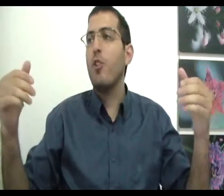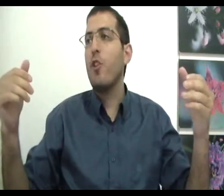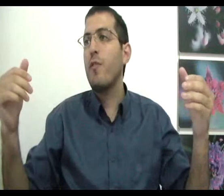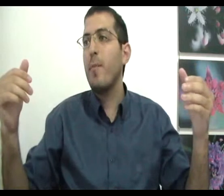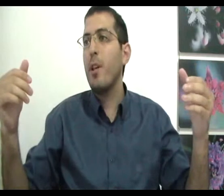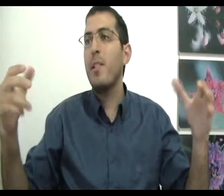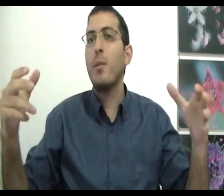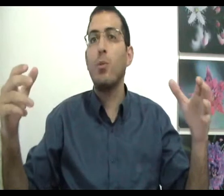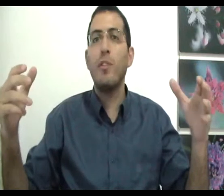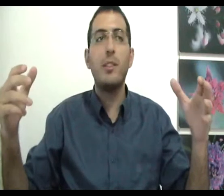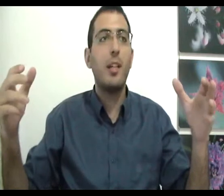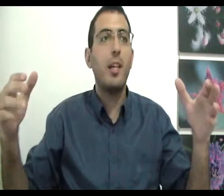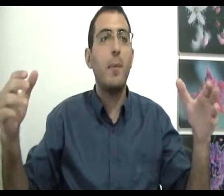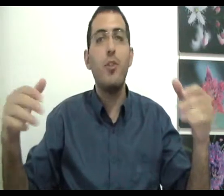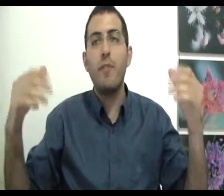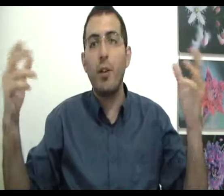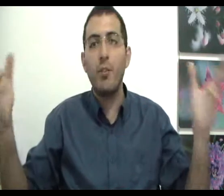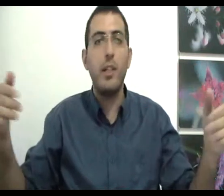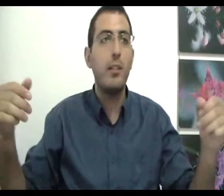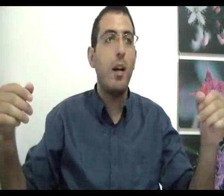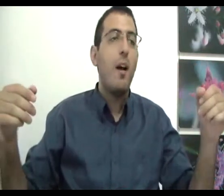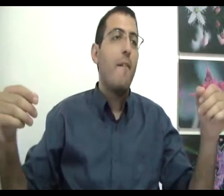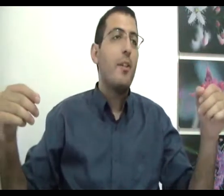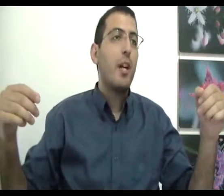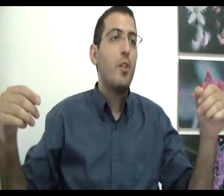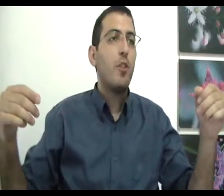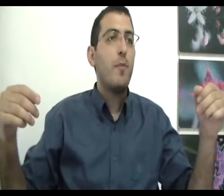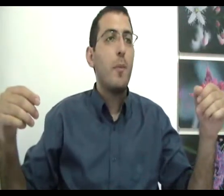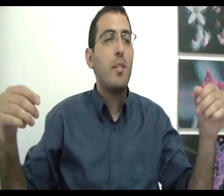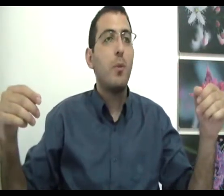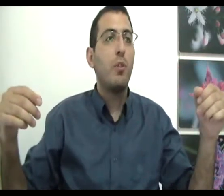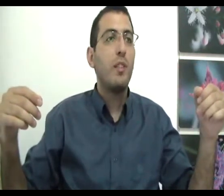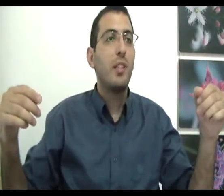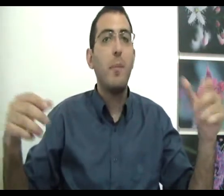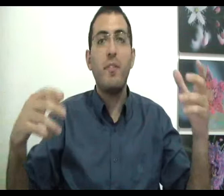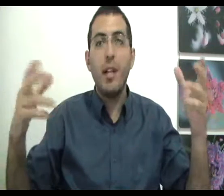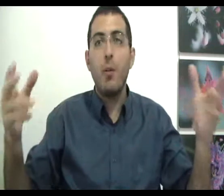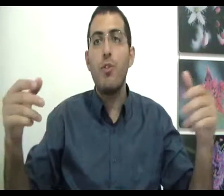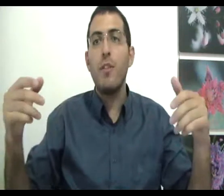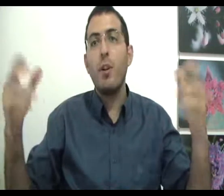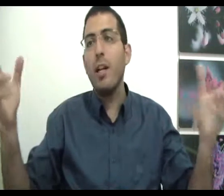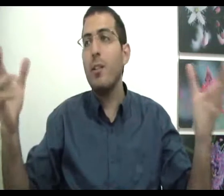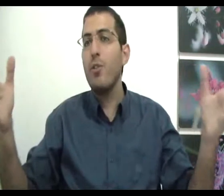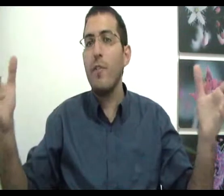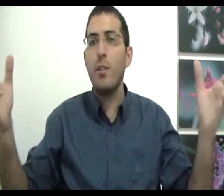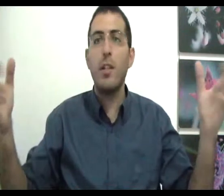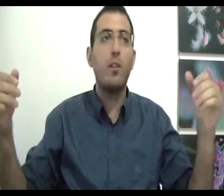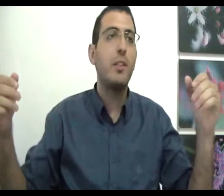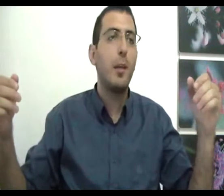שחושבים שהם ישיגו טוב נצחי עם חשיבה חיובית ויש כאלה שחושבים שהם ישיגו טוב נצחי עם הבנה כלשהי וכל אחד חושב שהשיג טוב נצחי